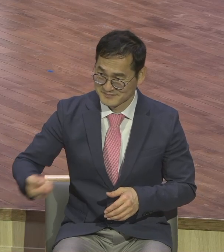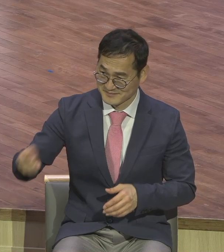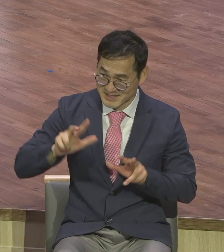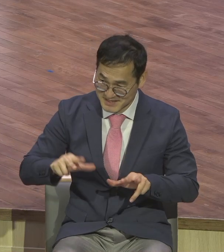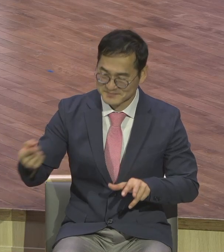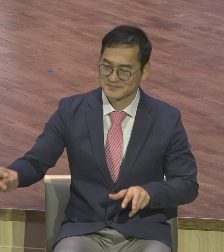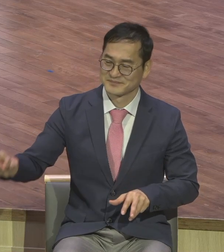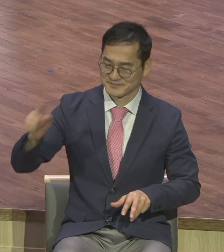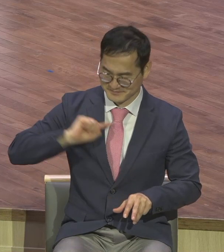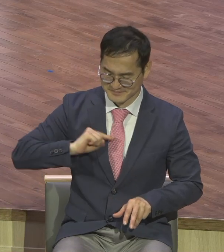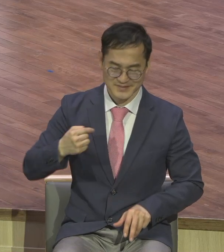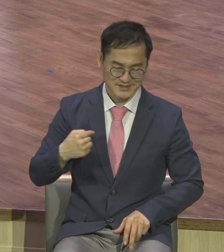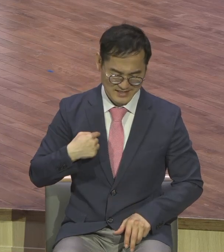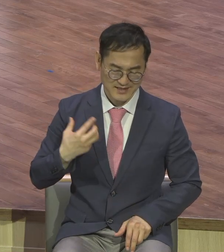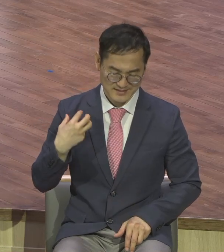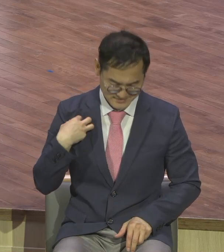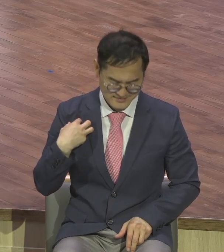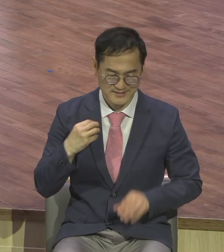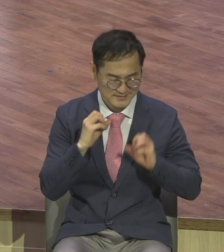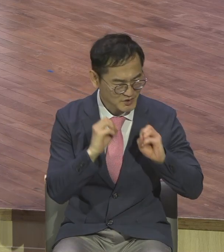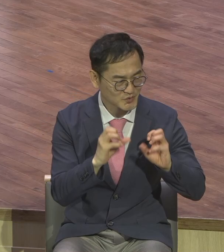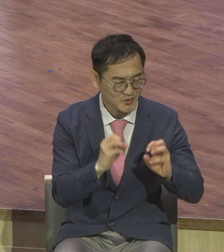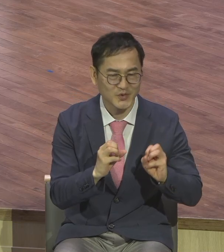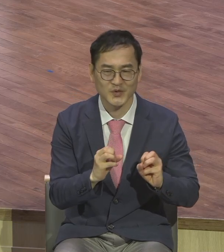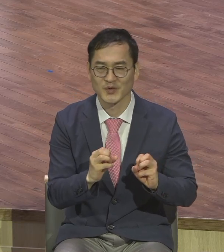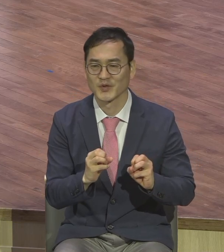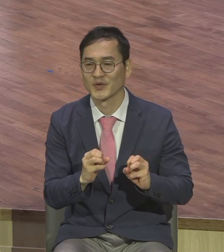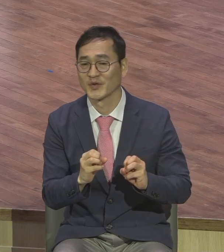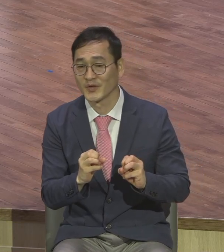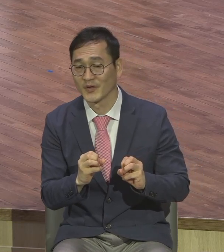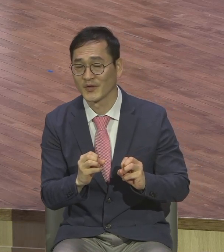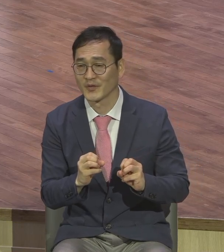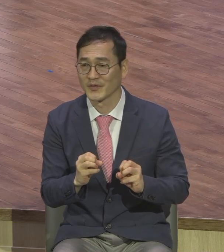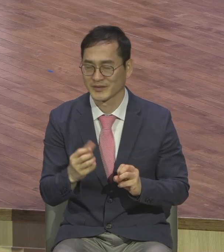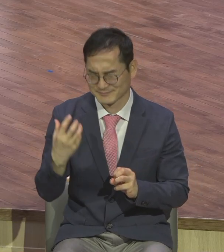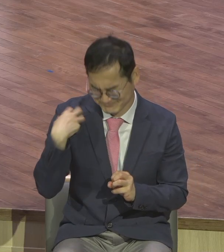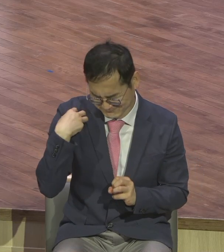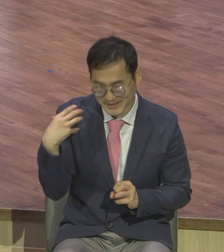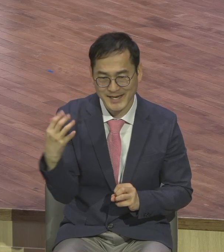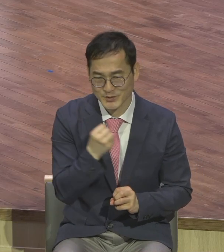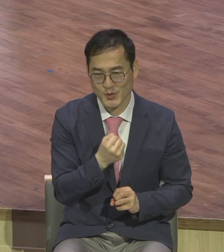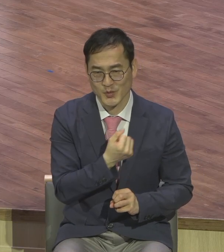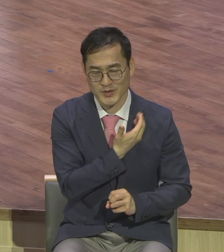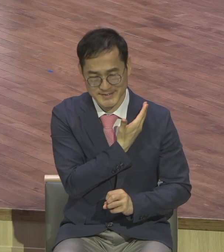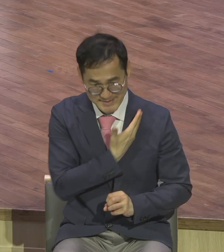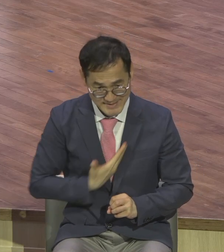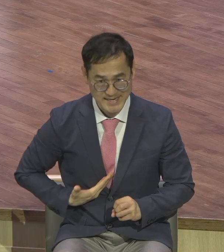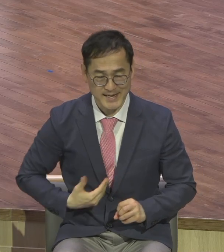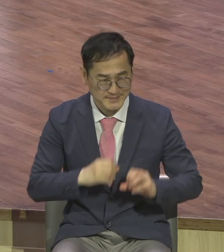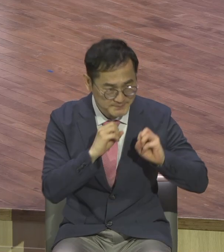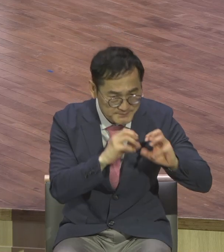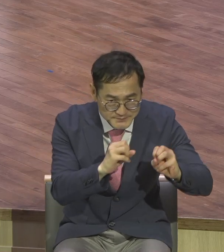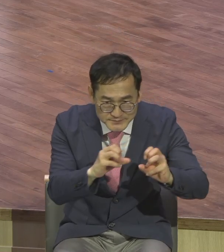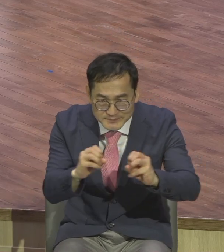의식을 가지시고 현장 제자화의 모델로 서시기를 주문으로 축복합니다. 결론이